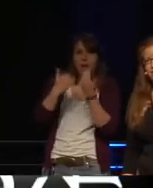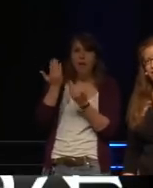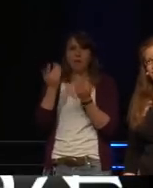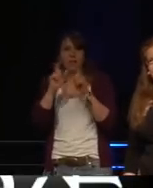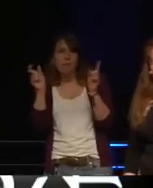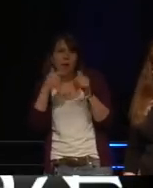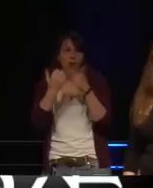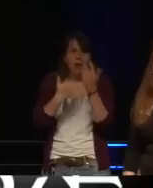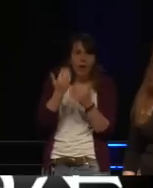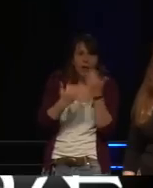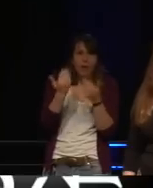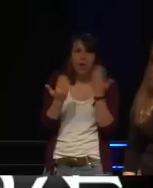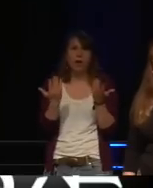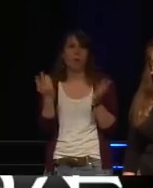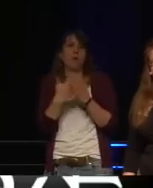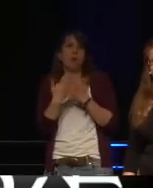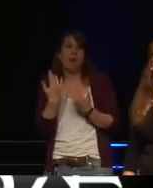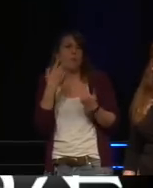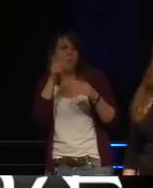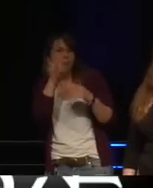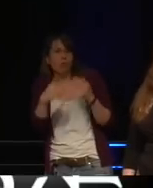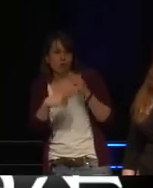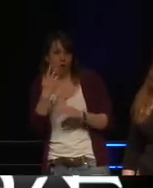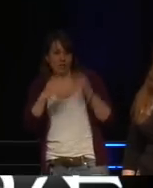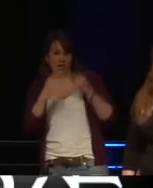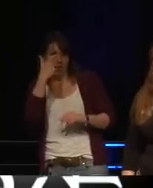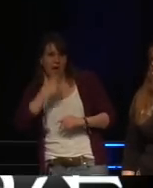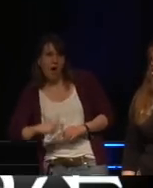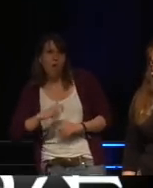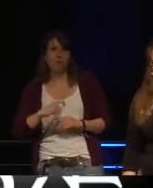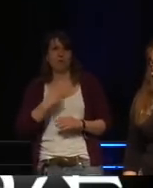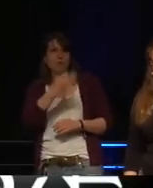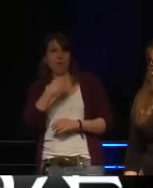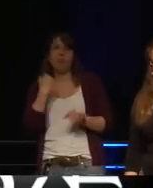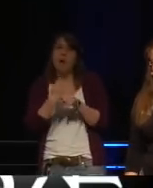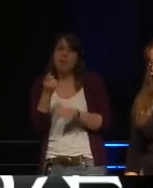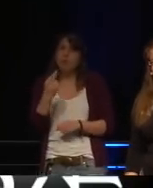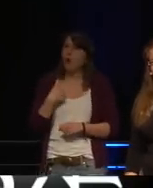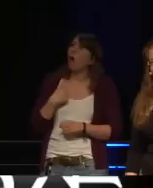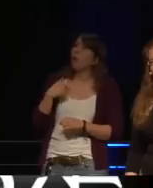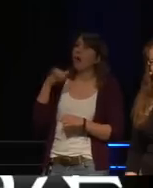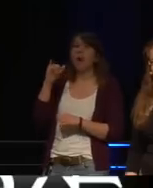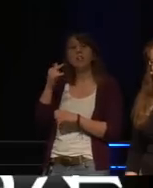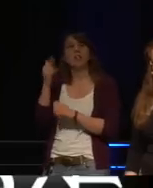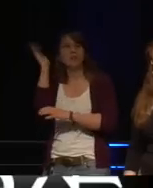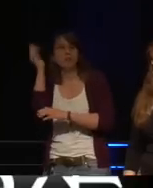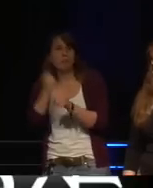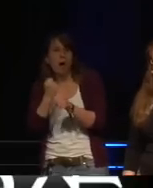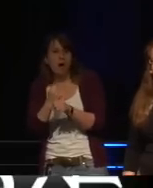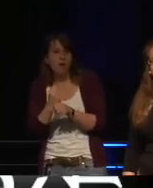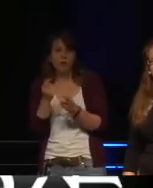Das ist, was ich normalerweise gefragt werde, wenn irgendwo auftrete. Und ich arbeite in der IT. Ich bin ein